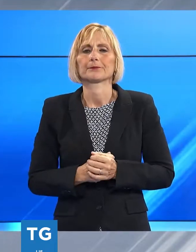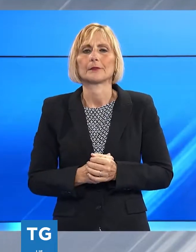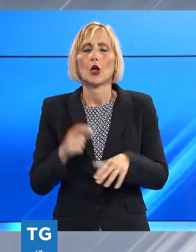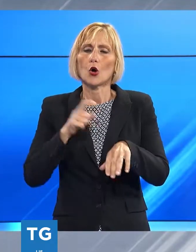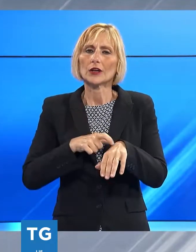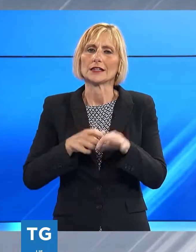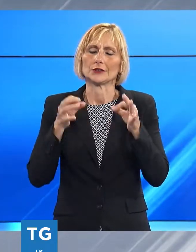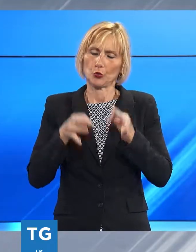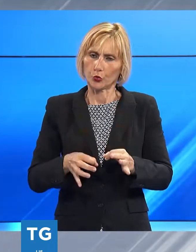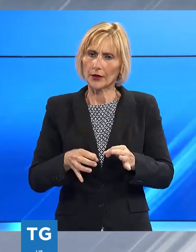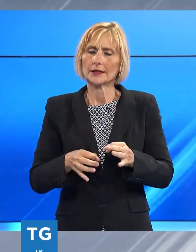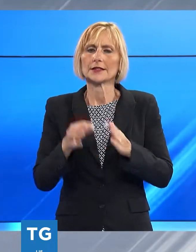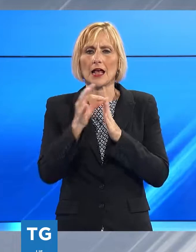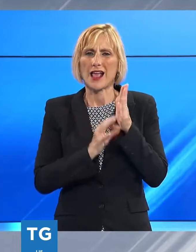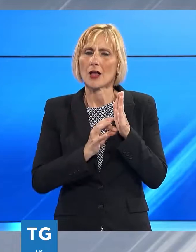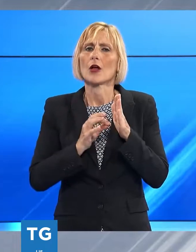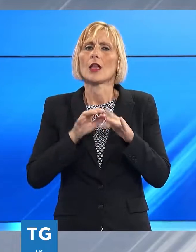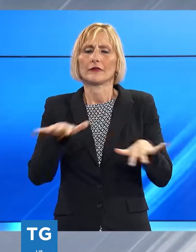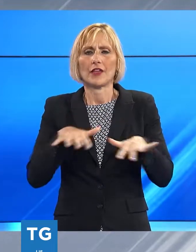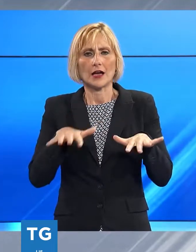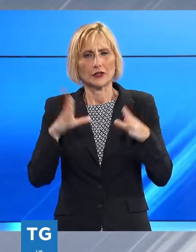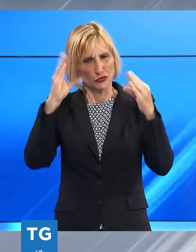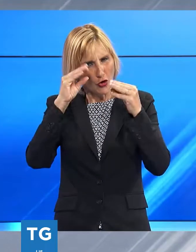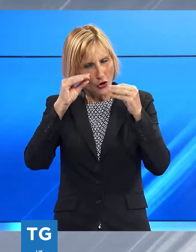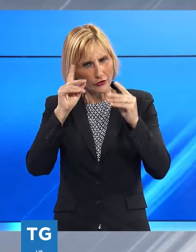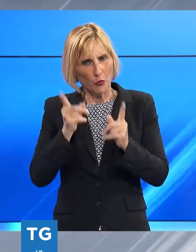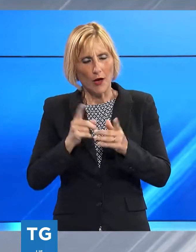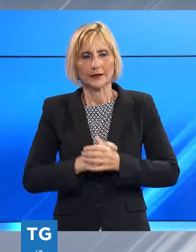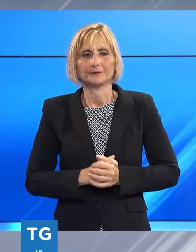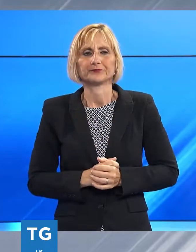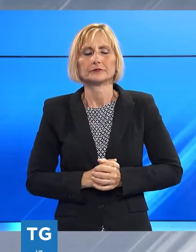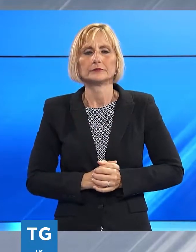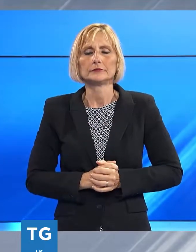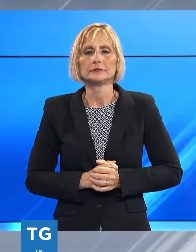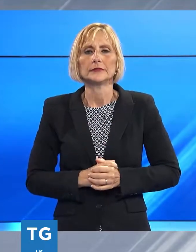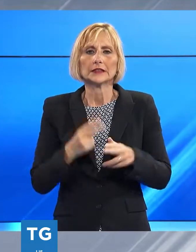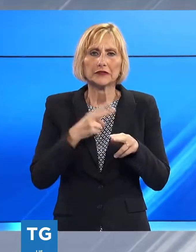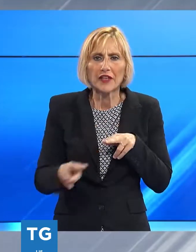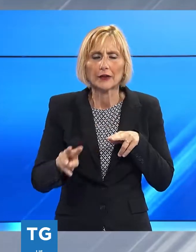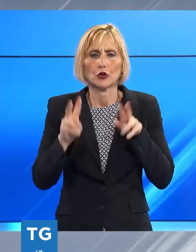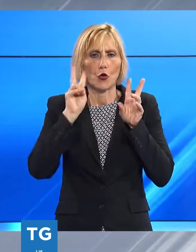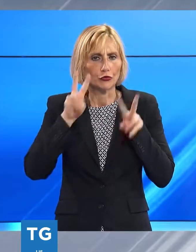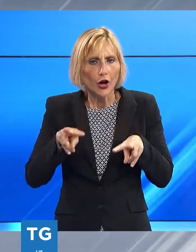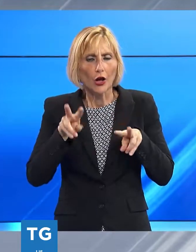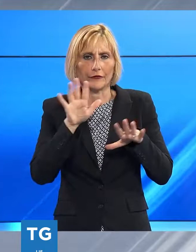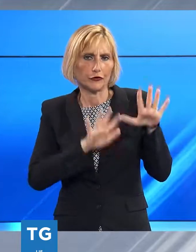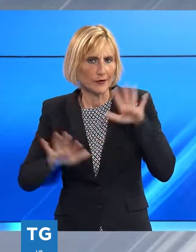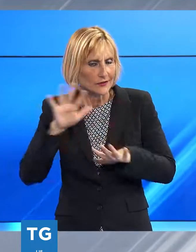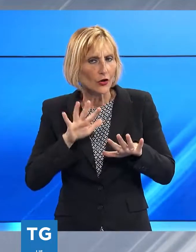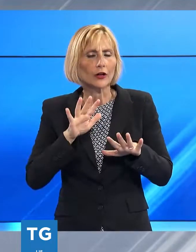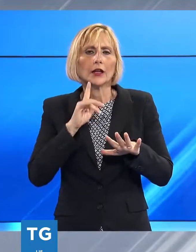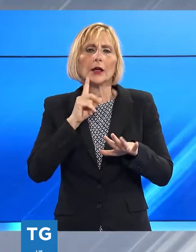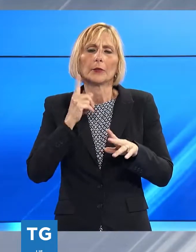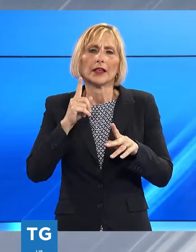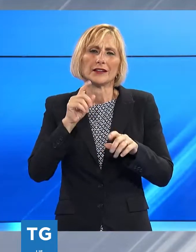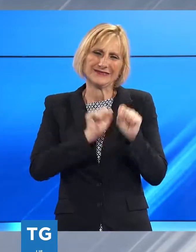uniche per la Versilia by night divieti, controlli ma anche informazione per contrastare l'abuso